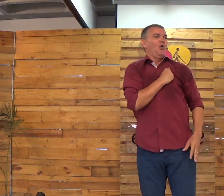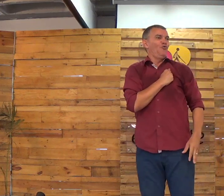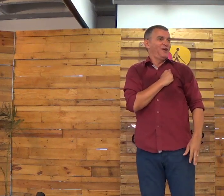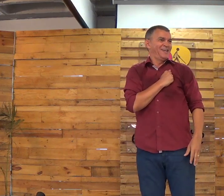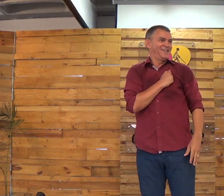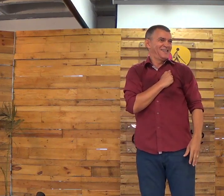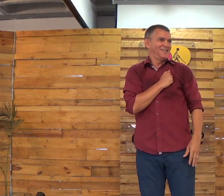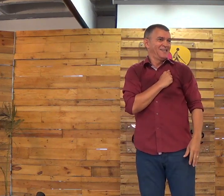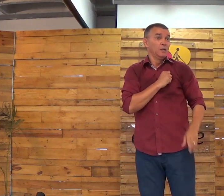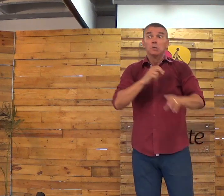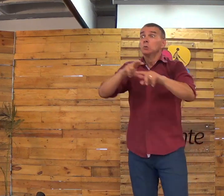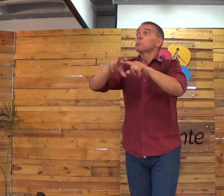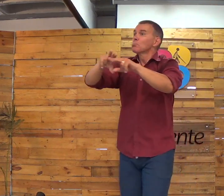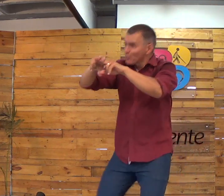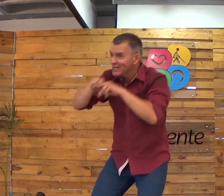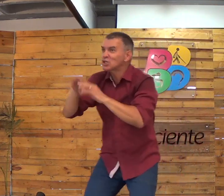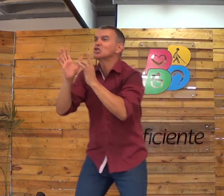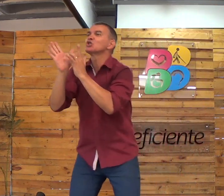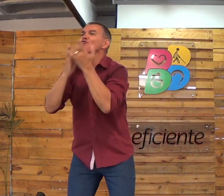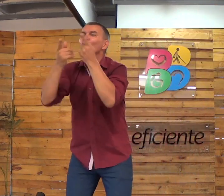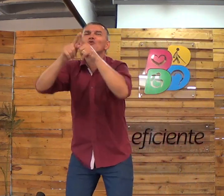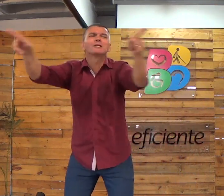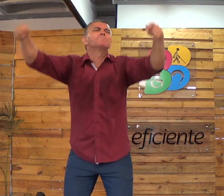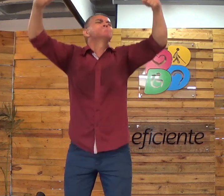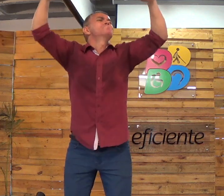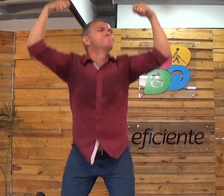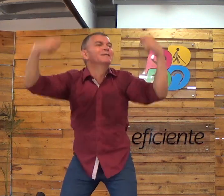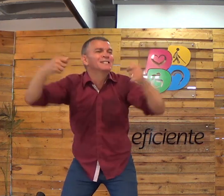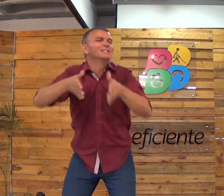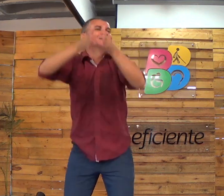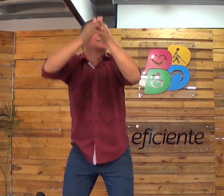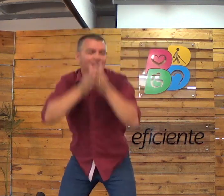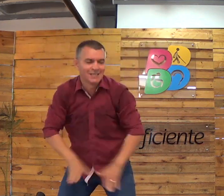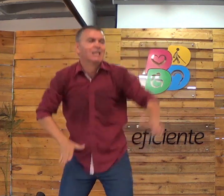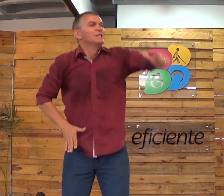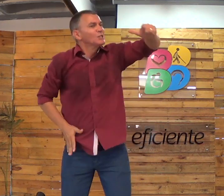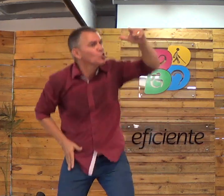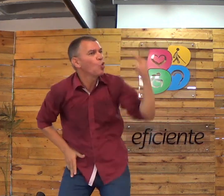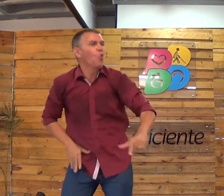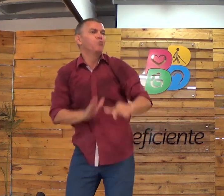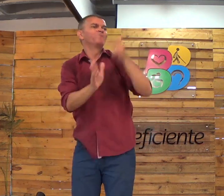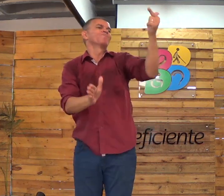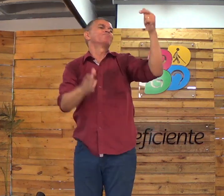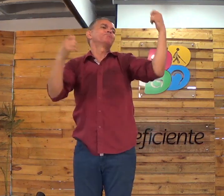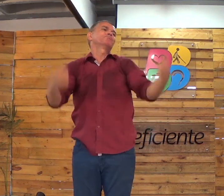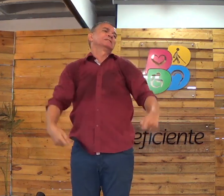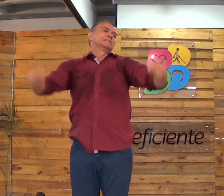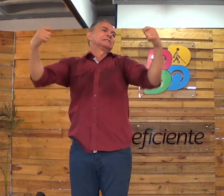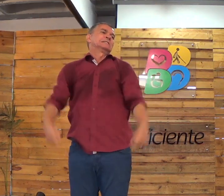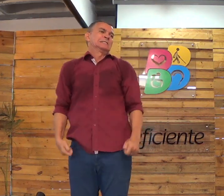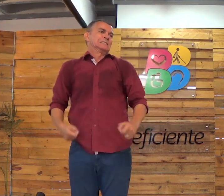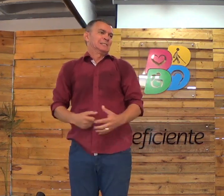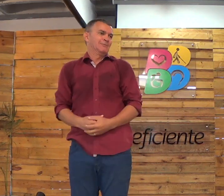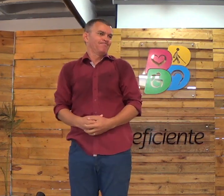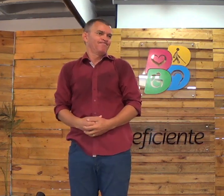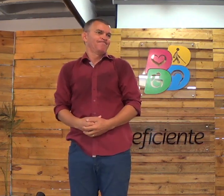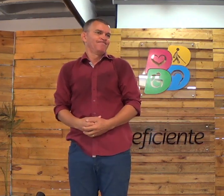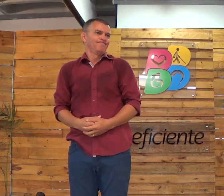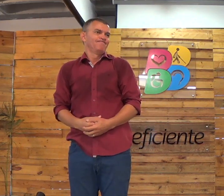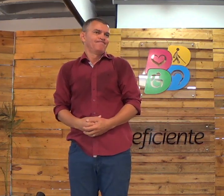Mas aí, quando as coisas se conectam, você recebe a salvação. É por isso que Jesus fala que você tem que nascer de novo. Você tem que nascer com a segunda